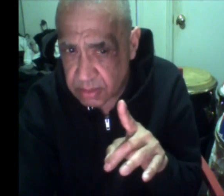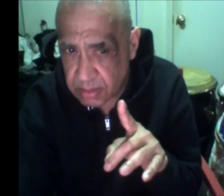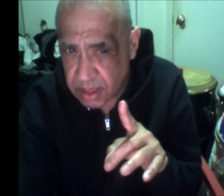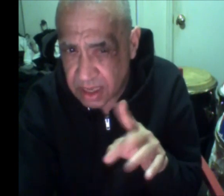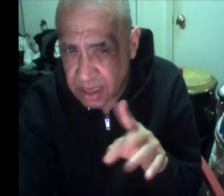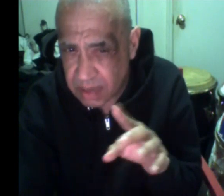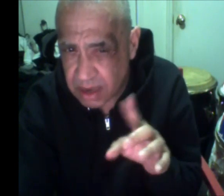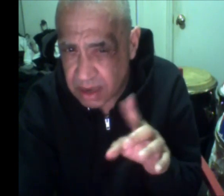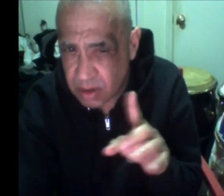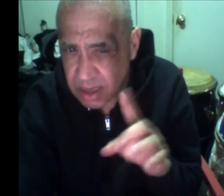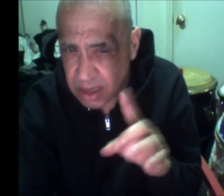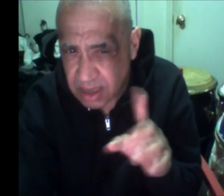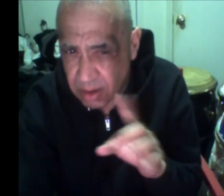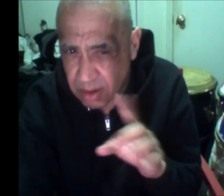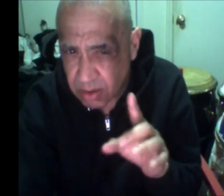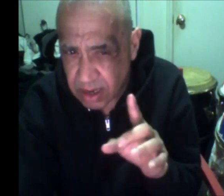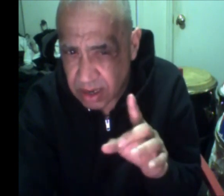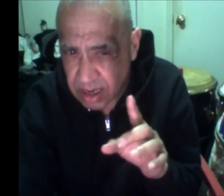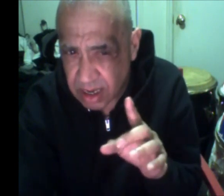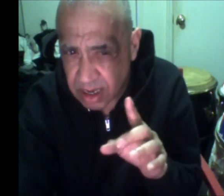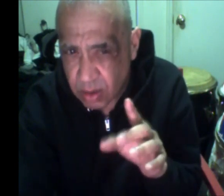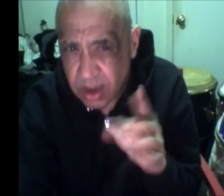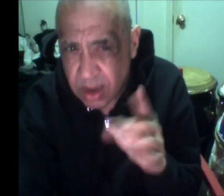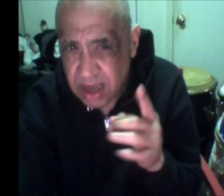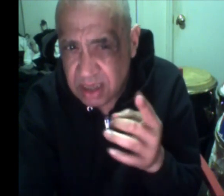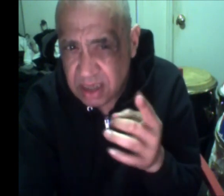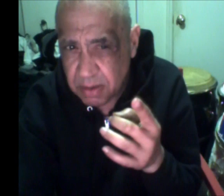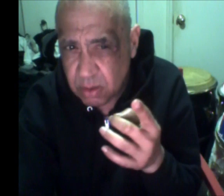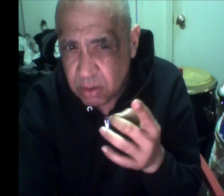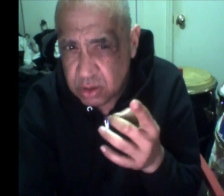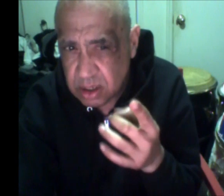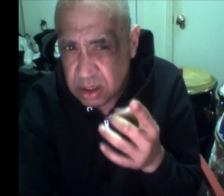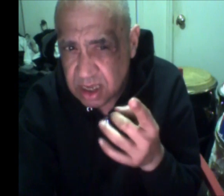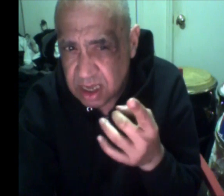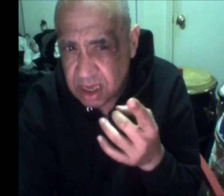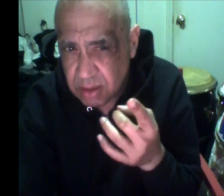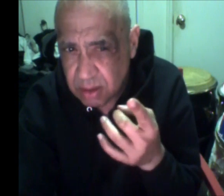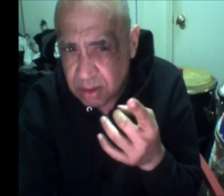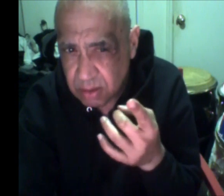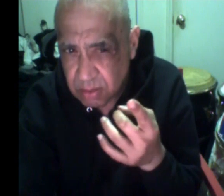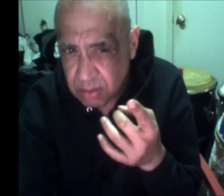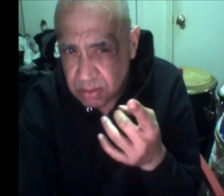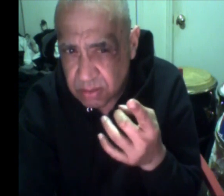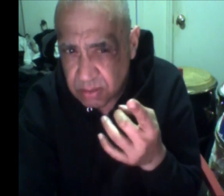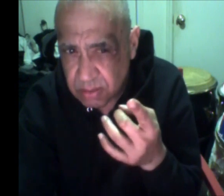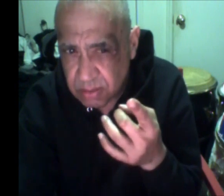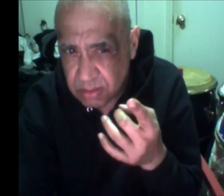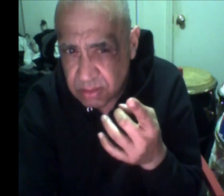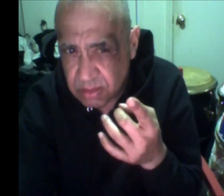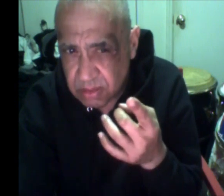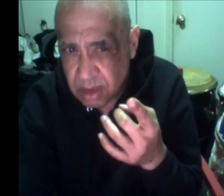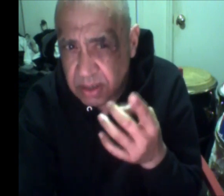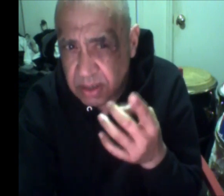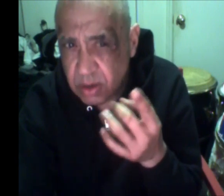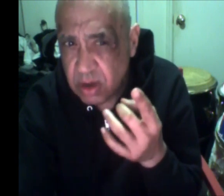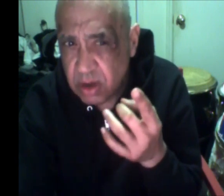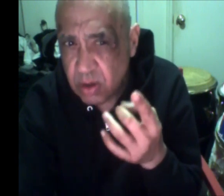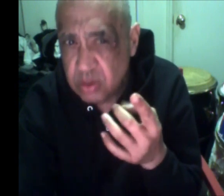detrás de mí no esté hermano, ninguna clase de percusión no esté detrás de mí hermano, te da meter un lío con mucha